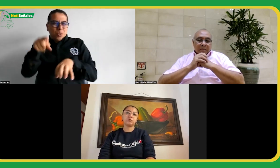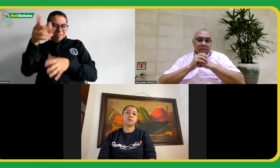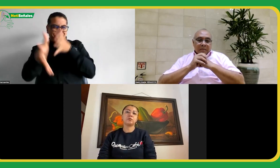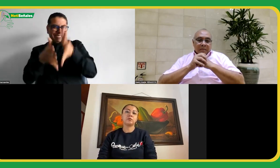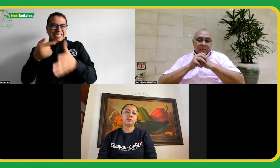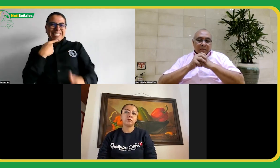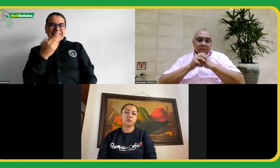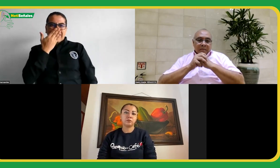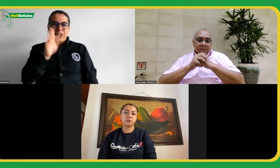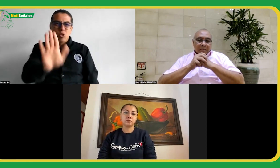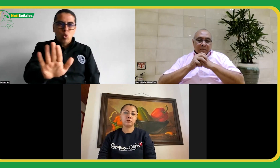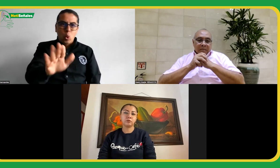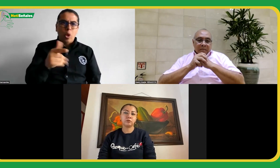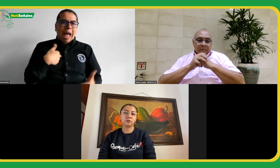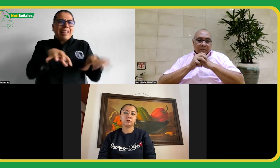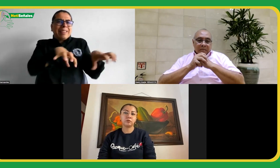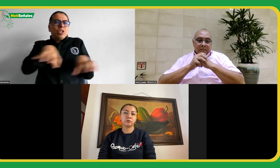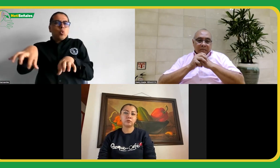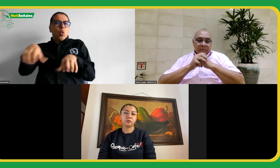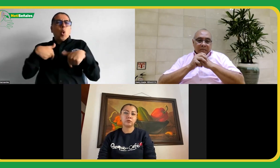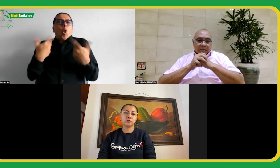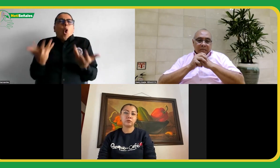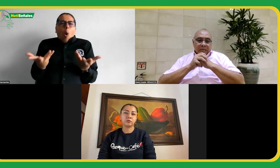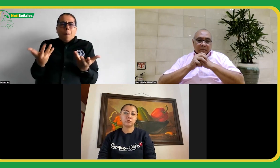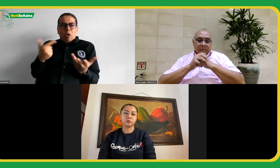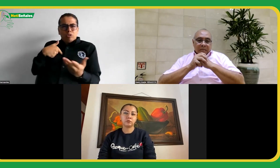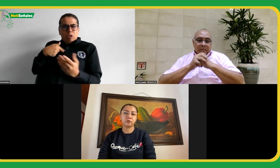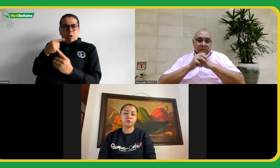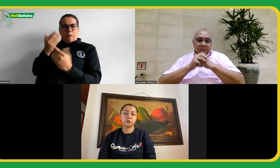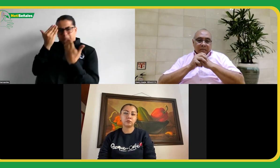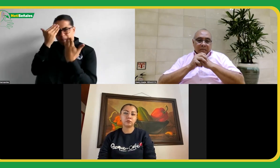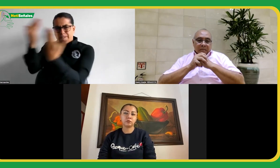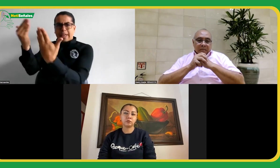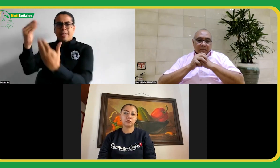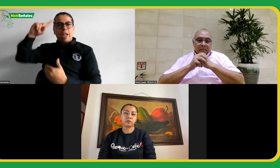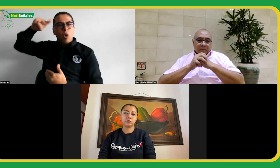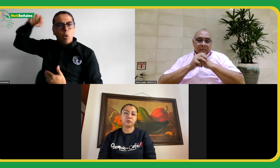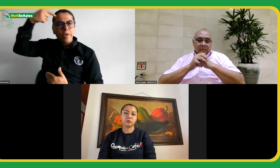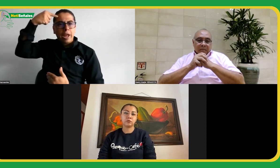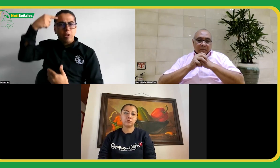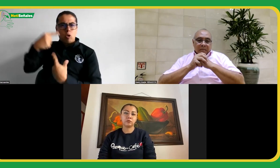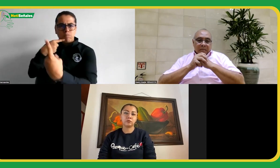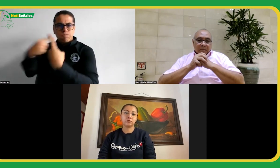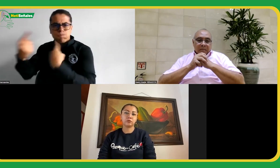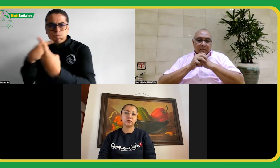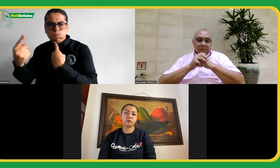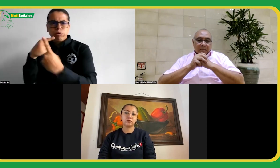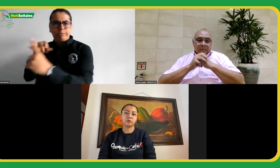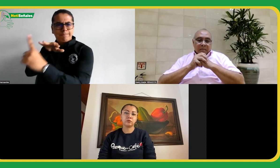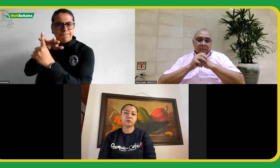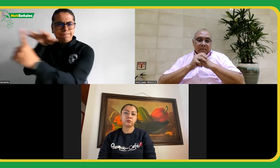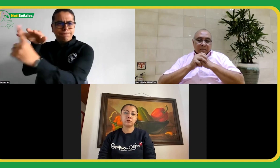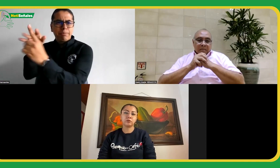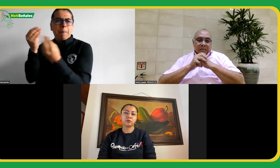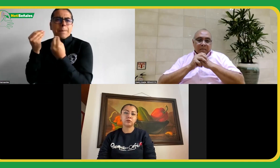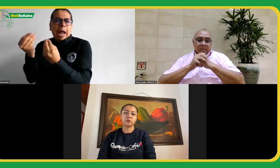incidencia diálogo con ellos para que nos garanticen accesibilidad cuál era la acción o la forma de